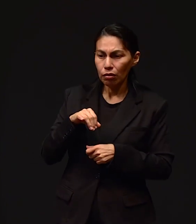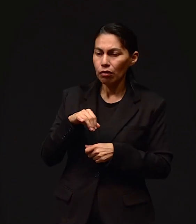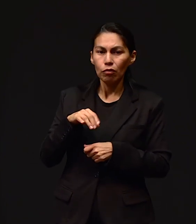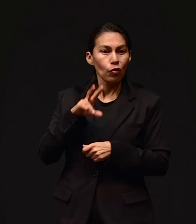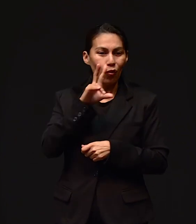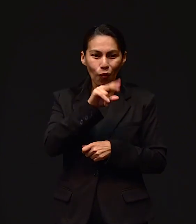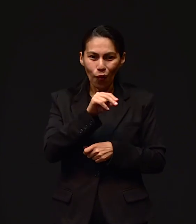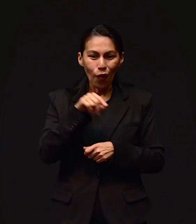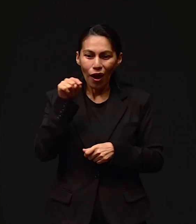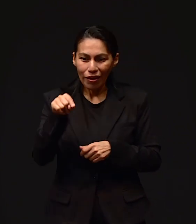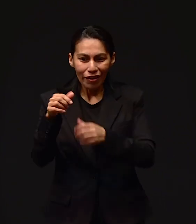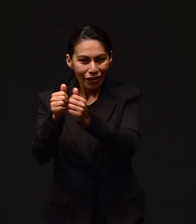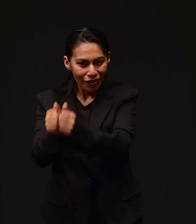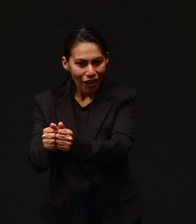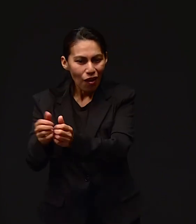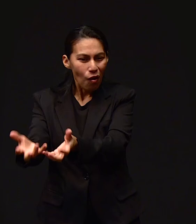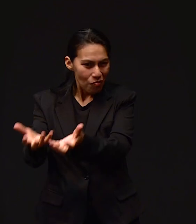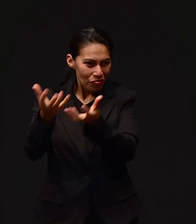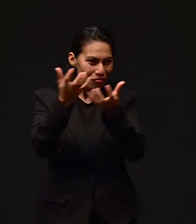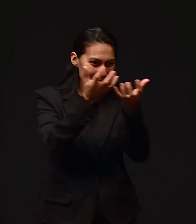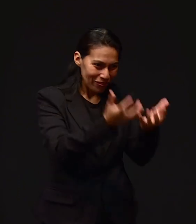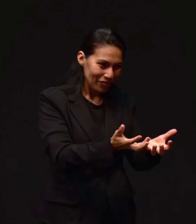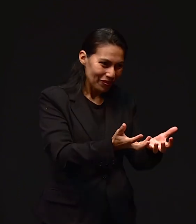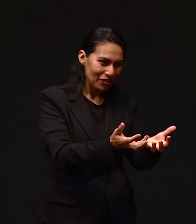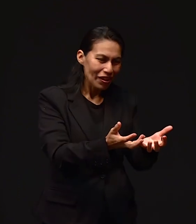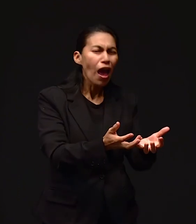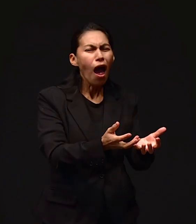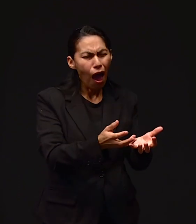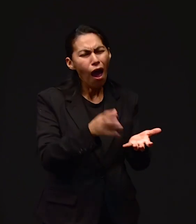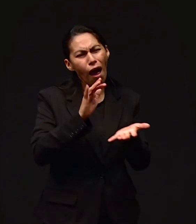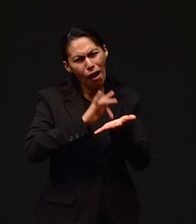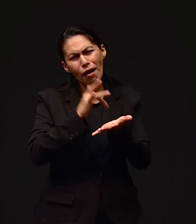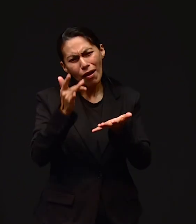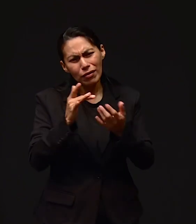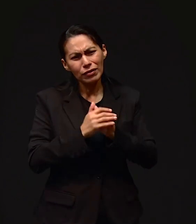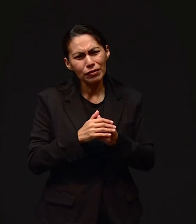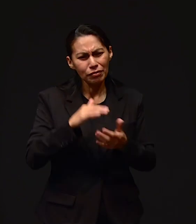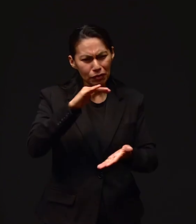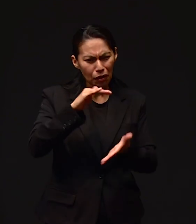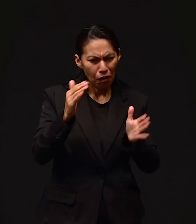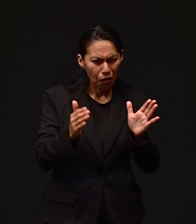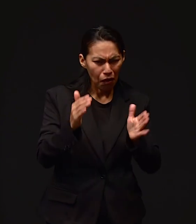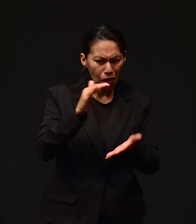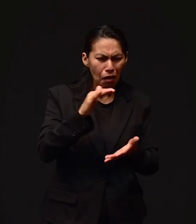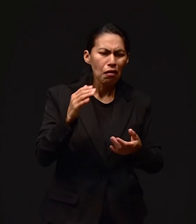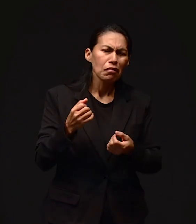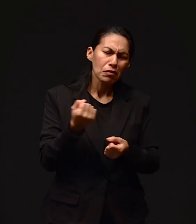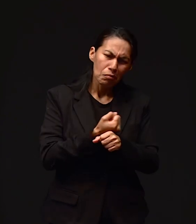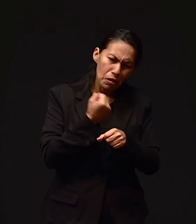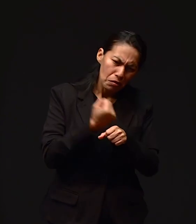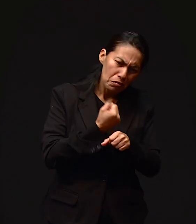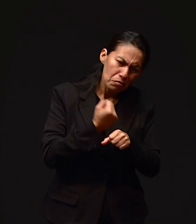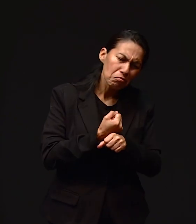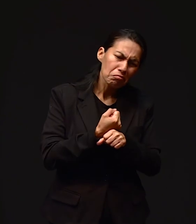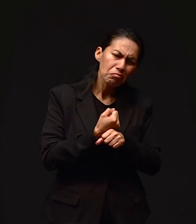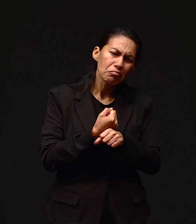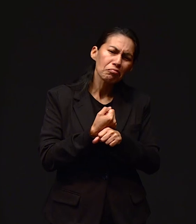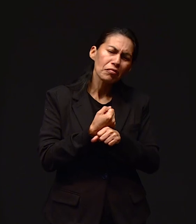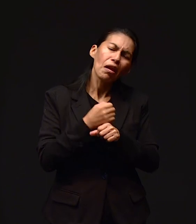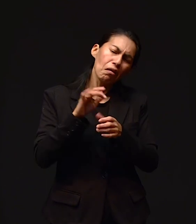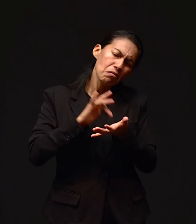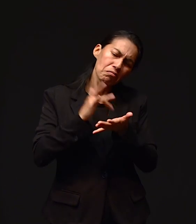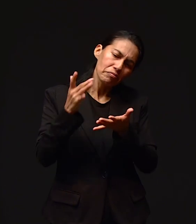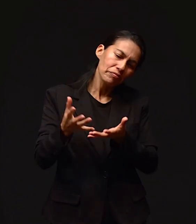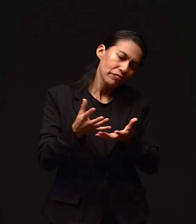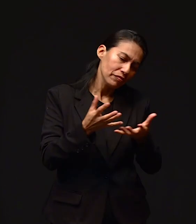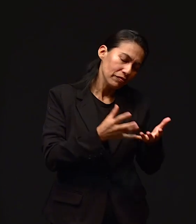ah, pues te la traje, me dice, de una vez. Porque, pues sí, todos te quedaron a ti. Ah, bueno, pues gracias. Le dije, yo agarré la caja de zapatos y me metí a